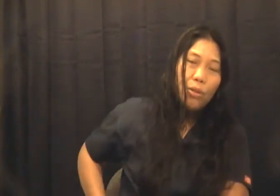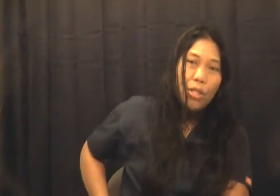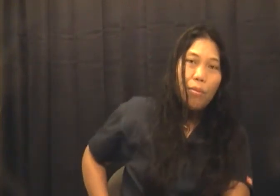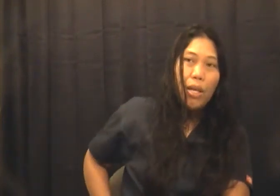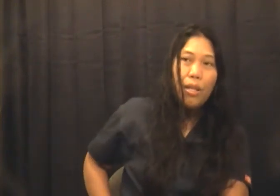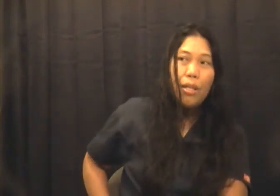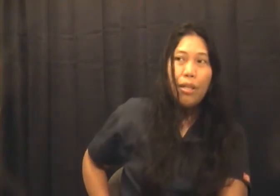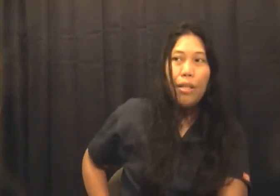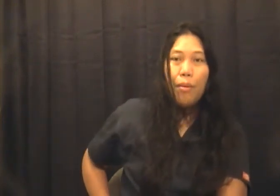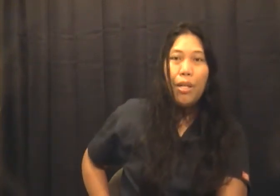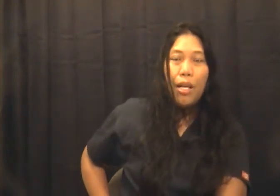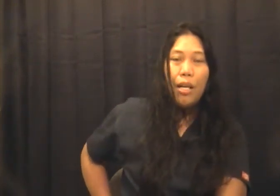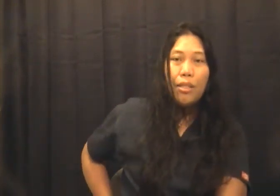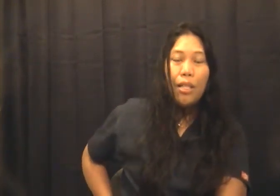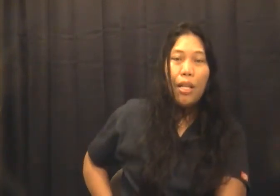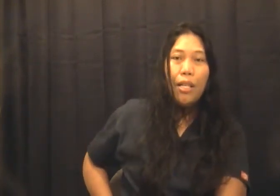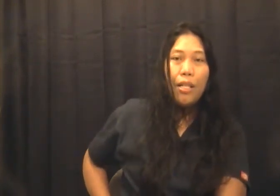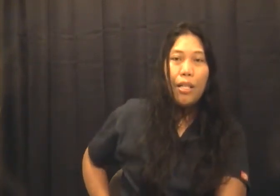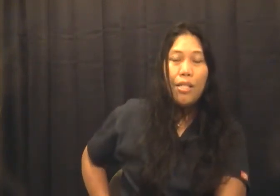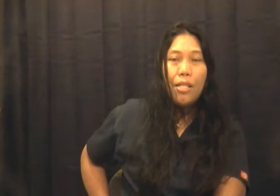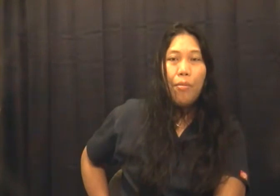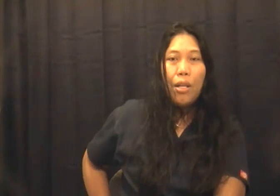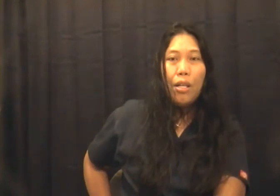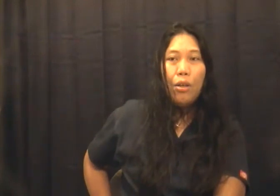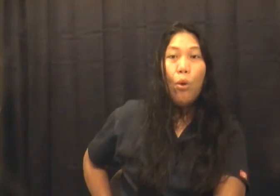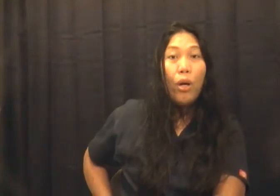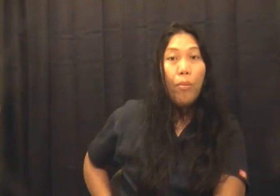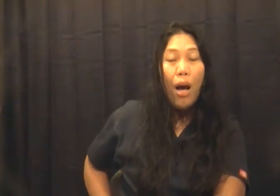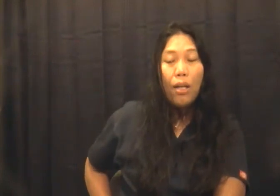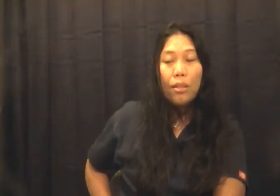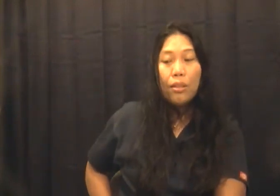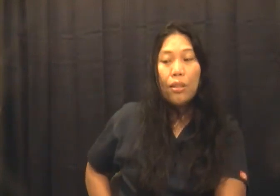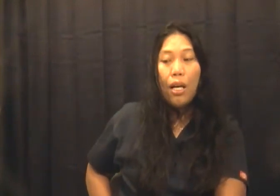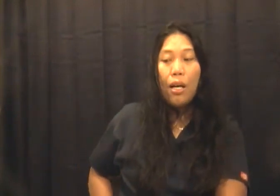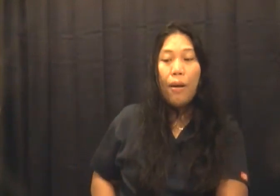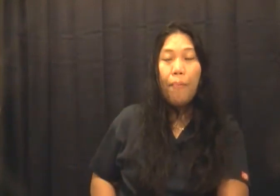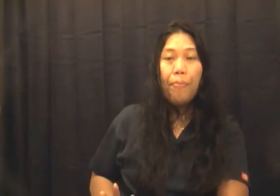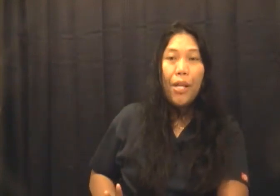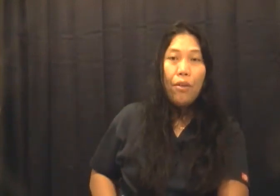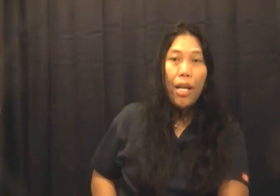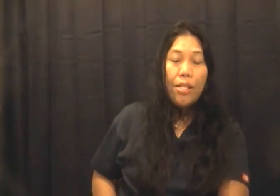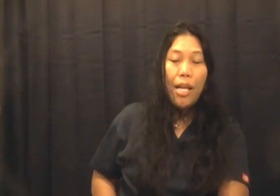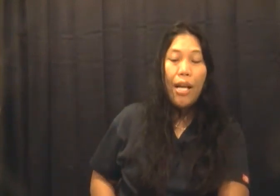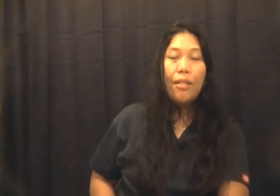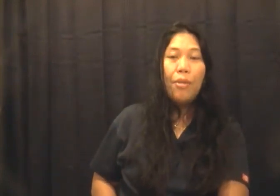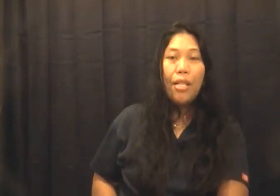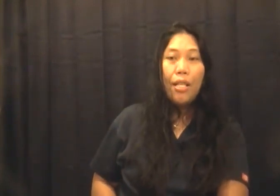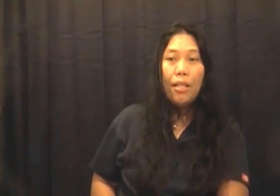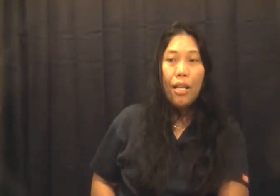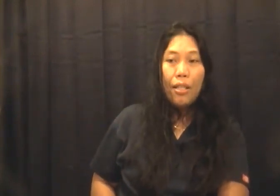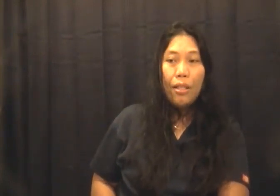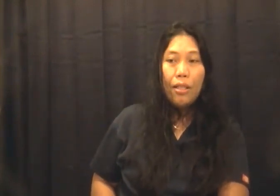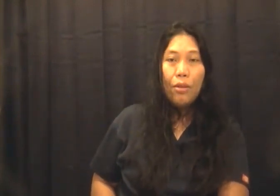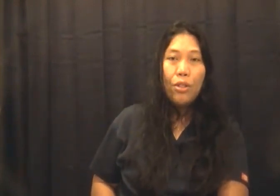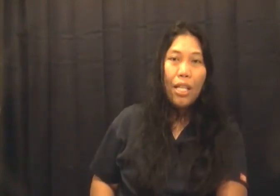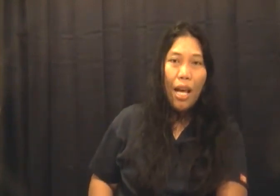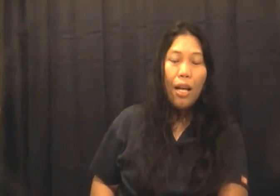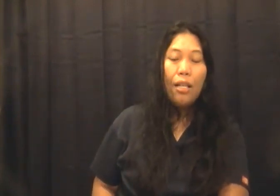dito sa may kabila sa tagiliran sa may lower back sa right side masakit din kunti lang